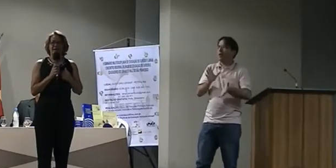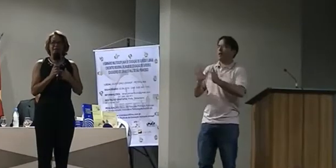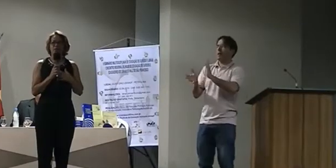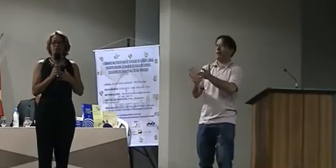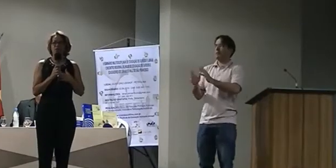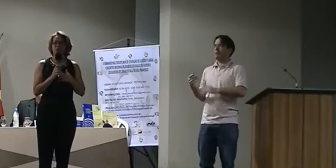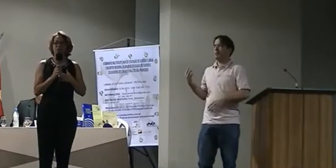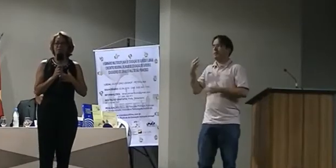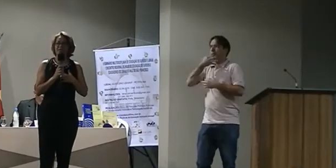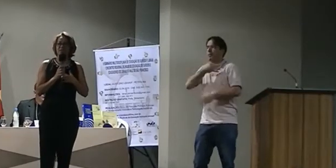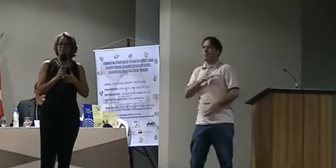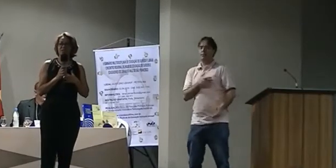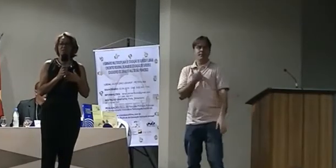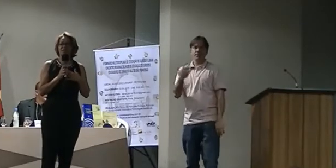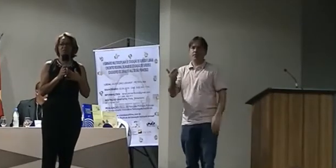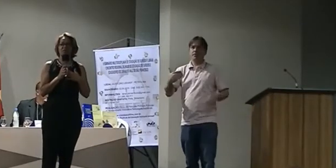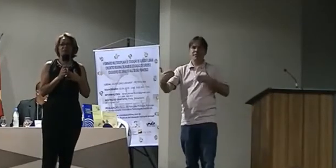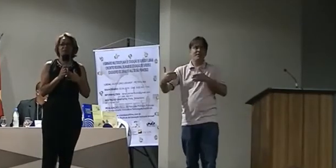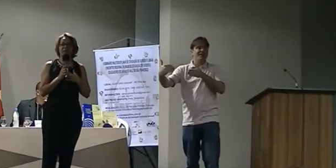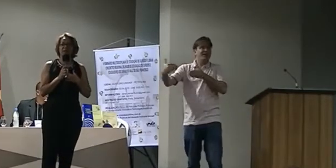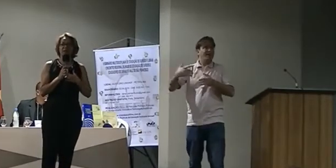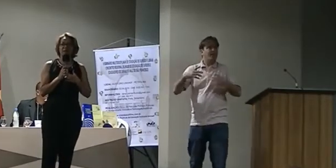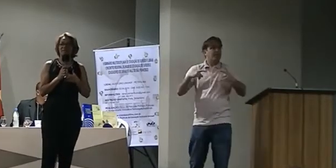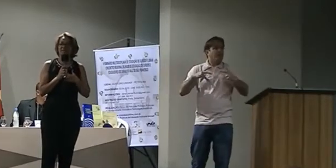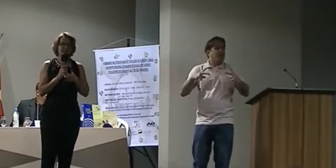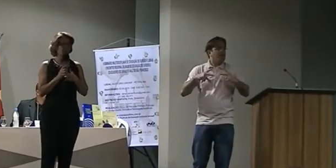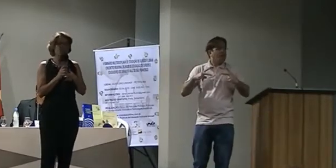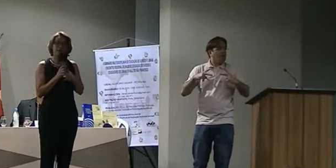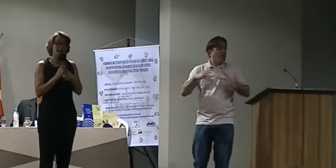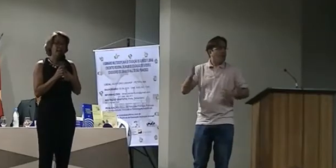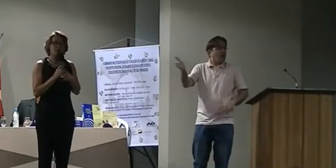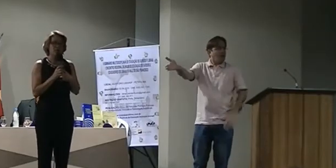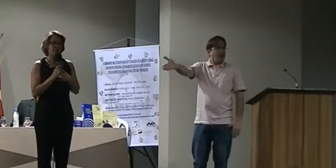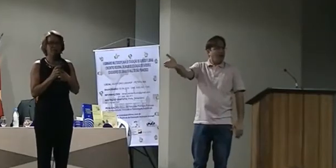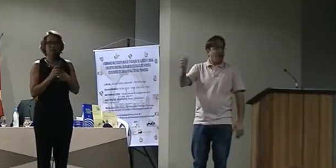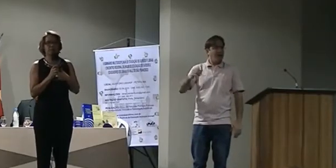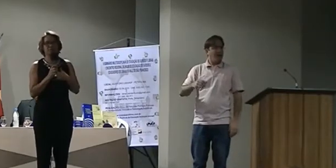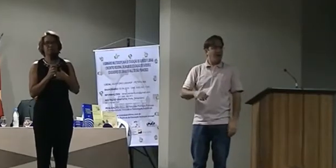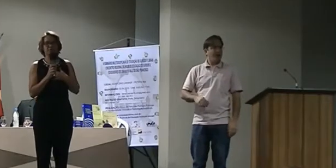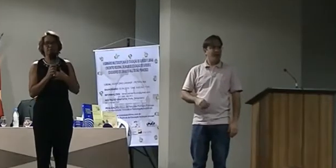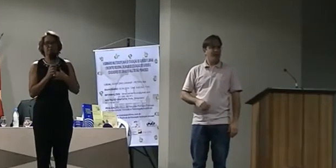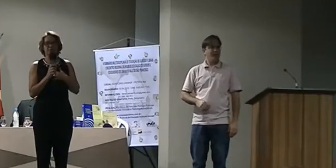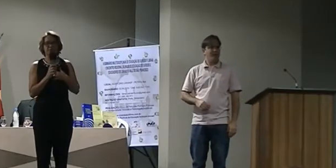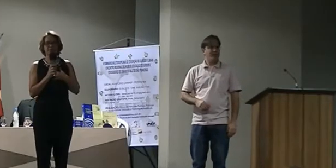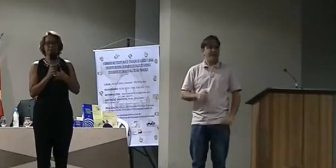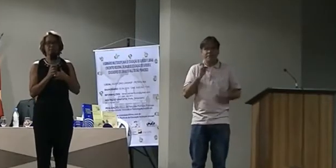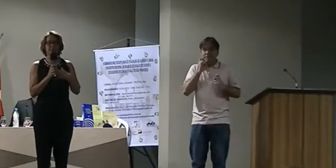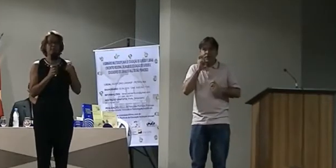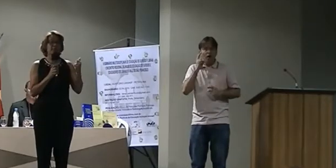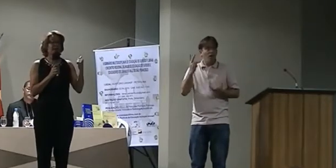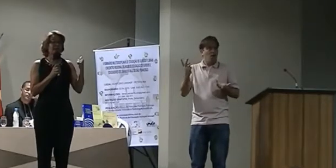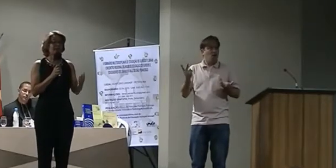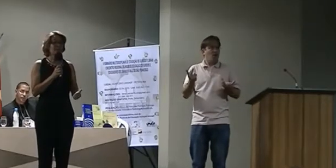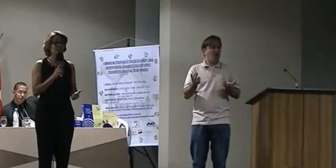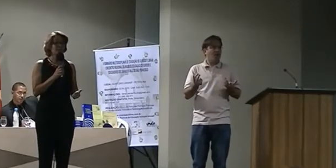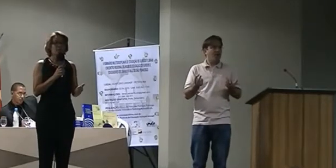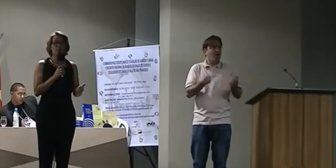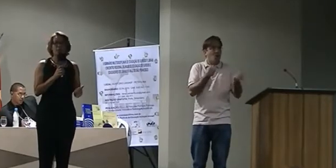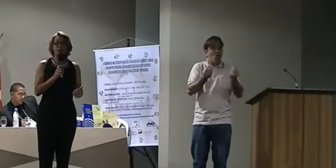São coisas íntimas, são coisas particulares que ele não quer encontrar para outra pessoa. Da mesma forma, o